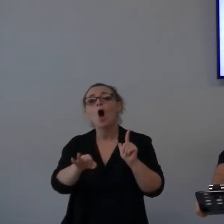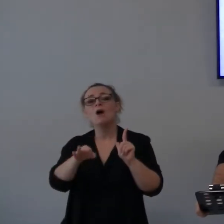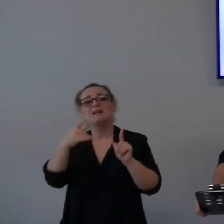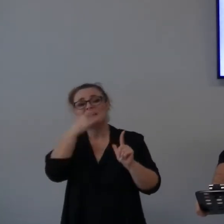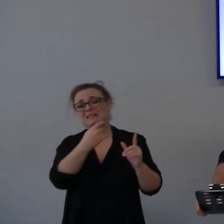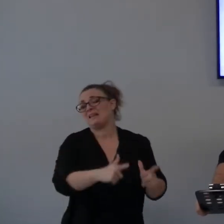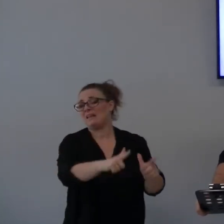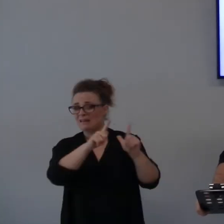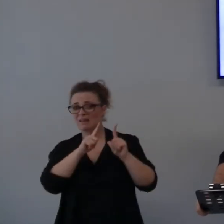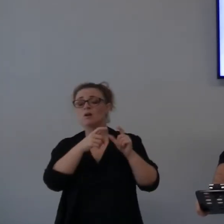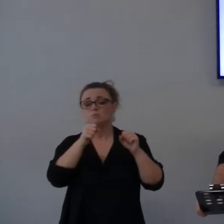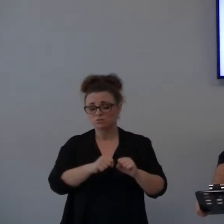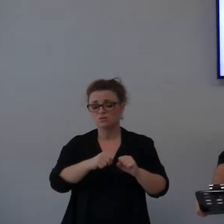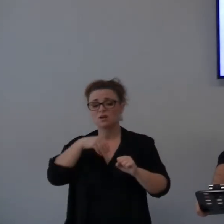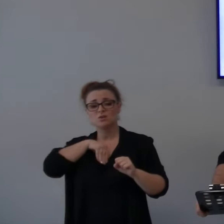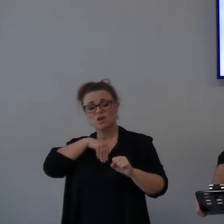Possiamo voler...